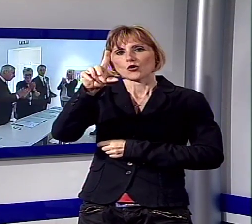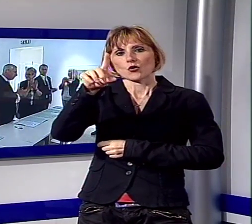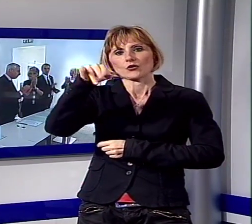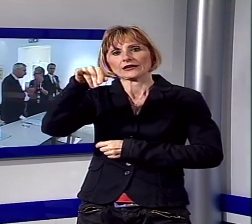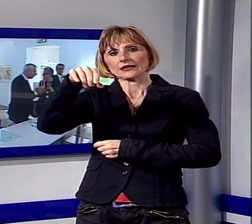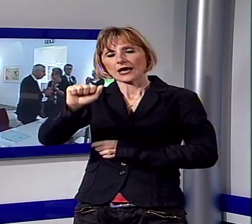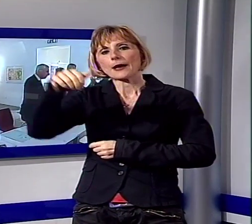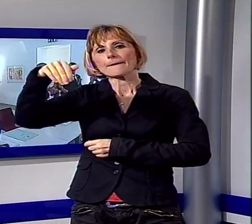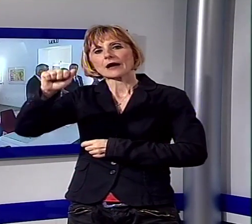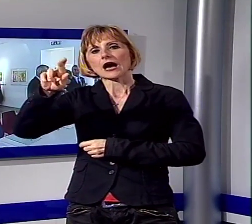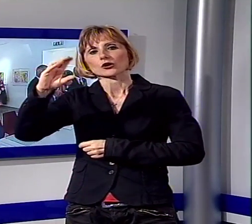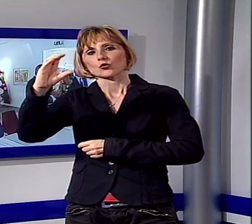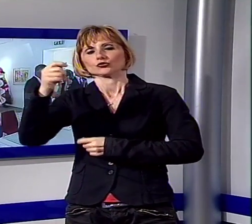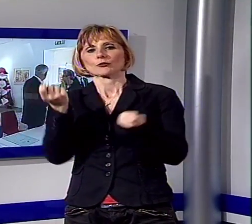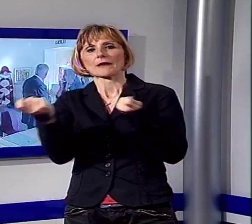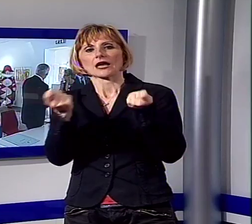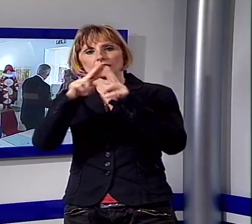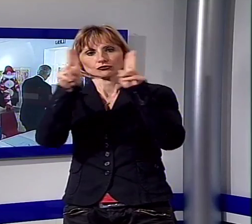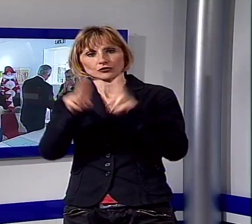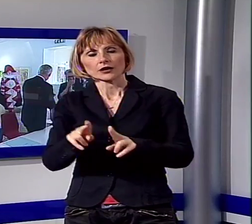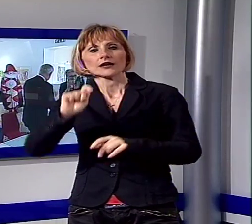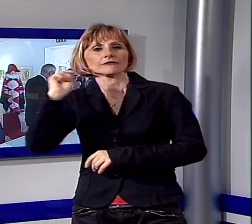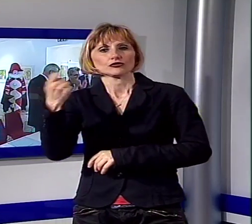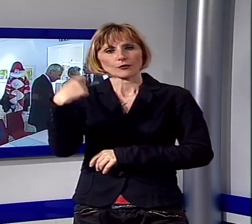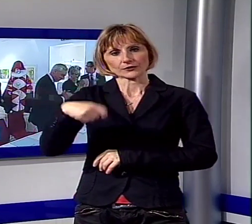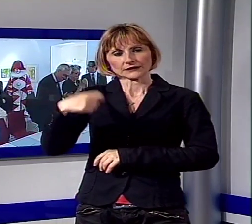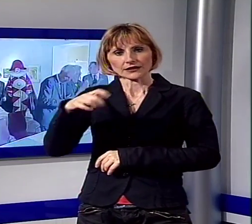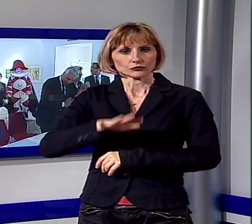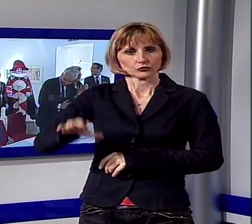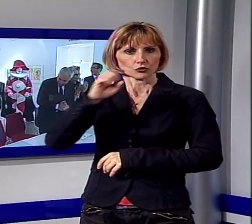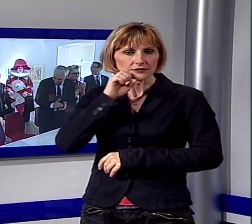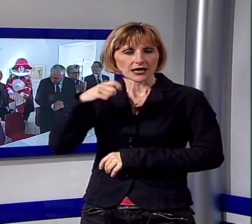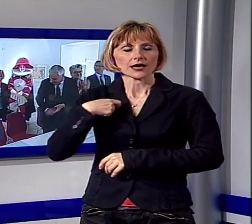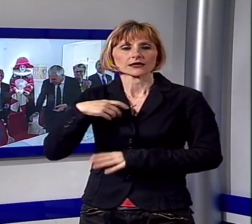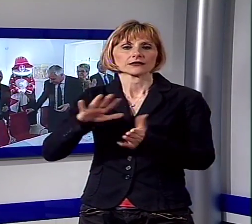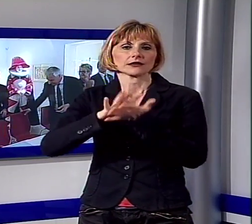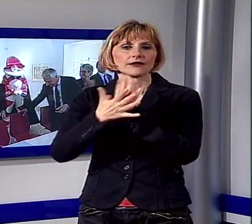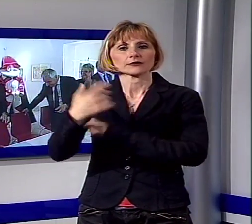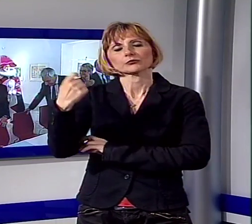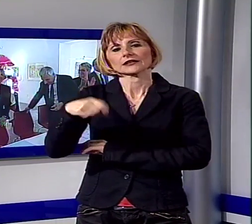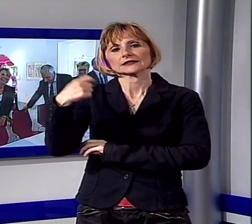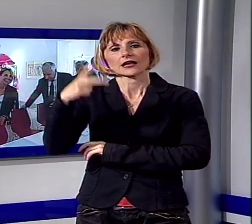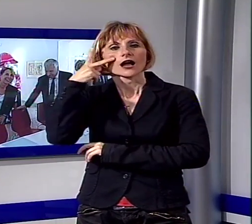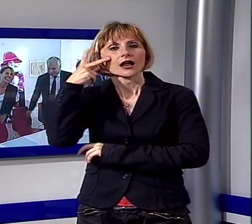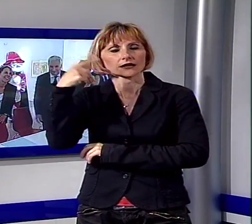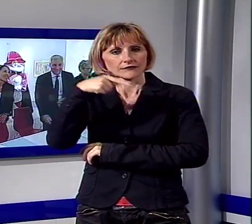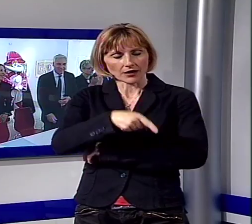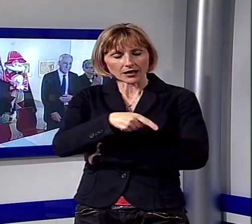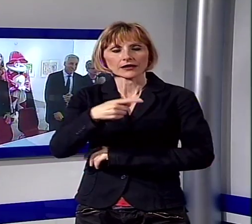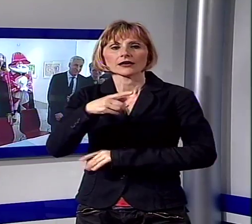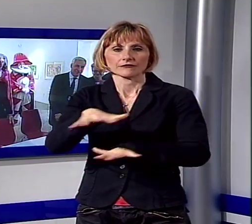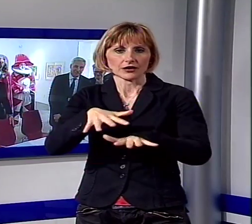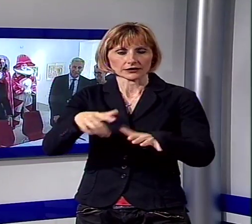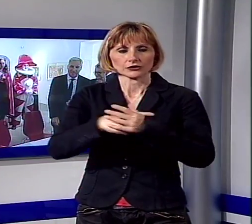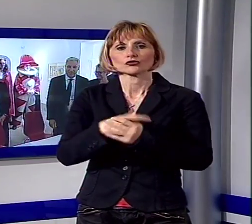internazionale, già vicepresidente della regione toscana, alla presidenza della fondazione Carnevale di Viareggio. I nomi dei consiglieri del CDA dell'ente